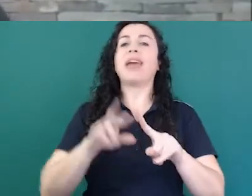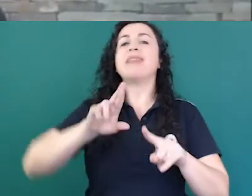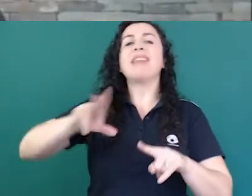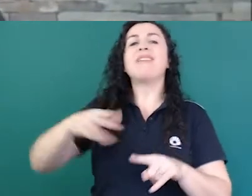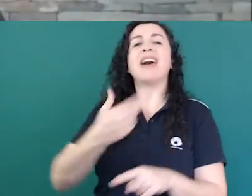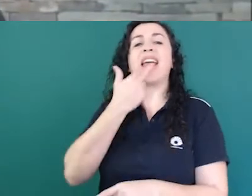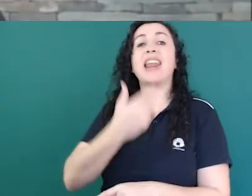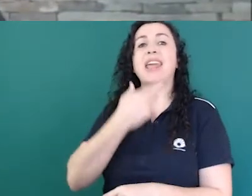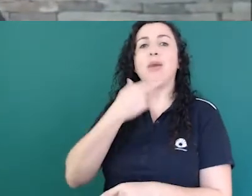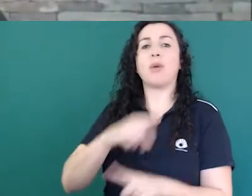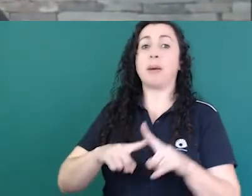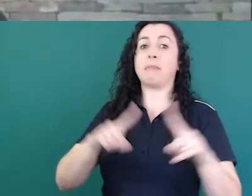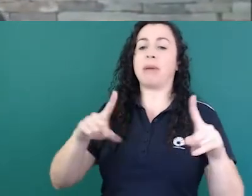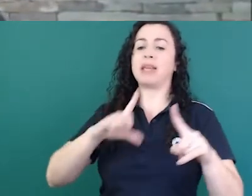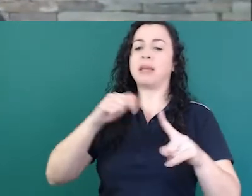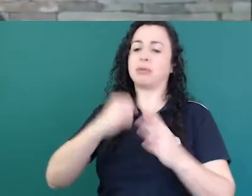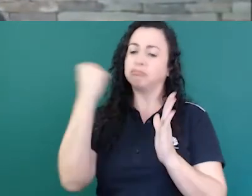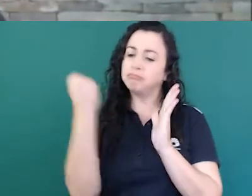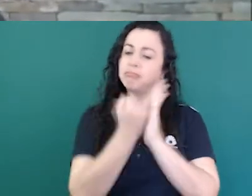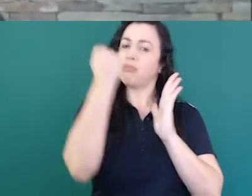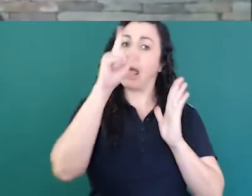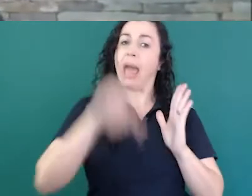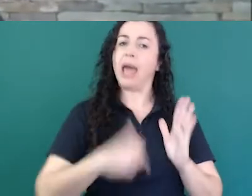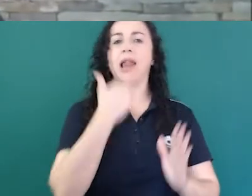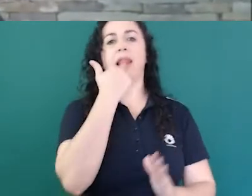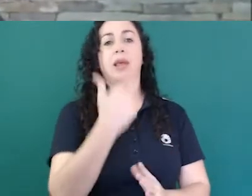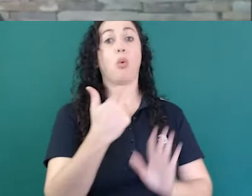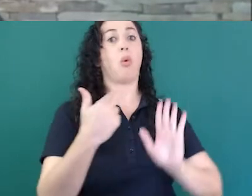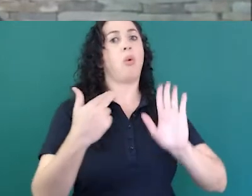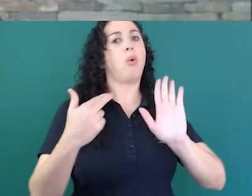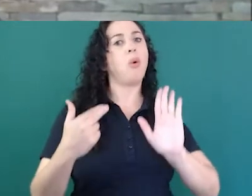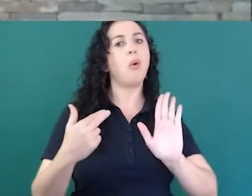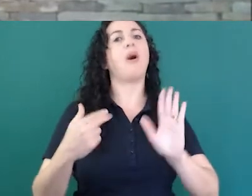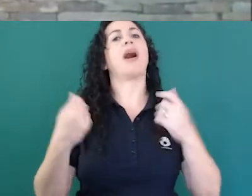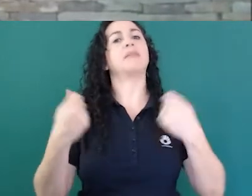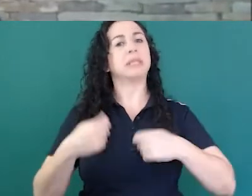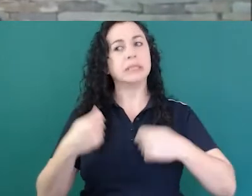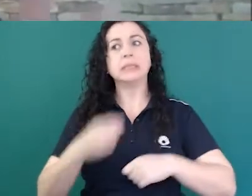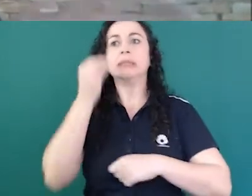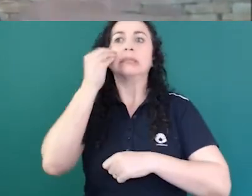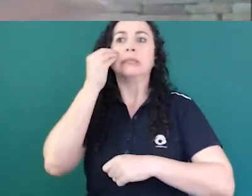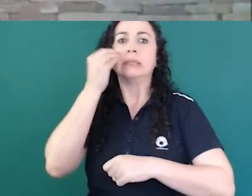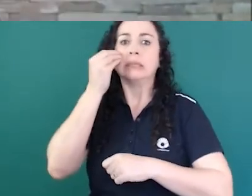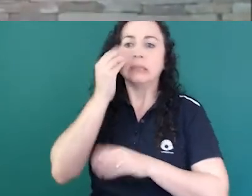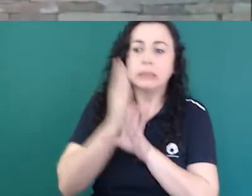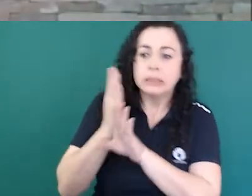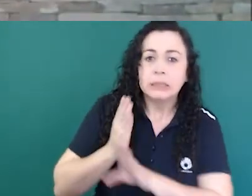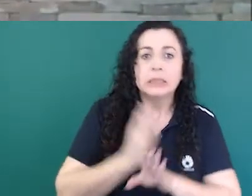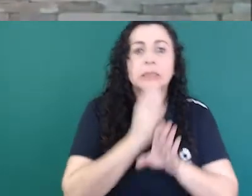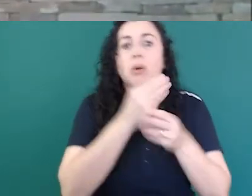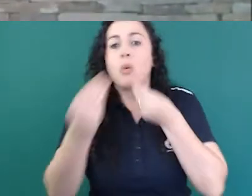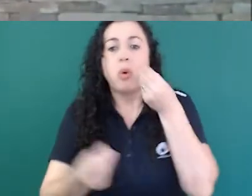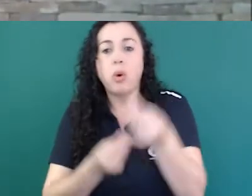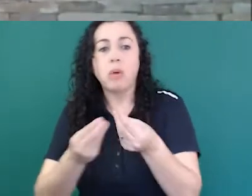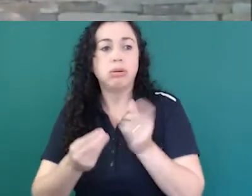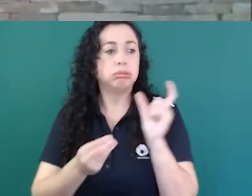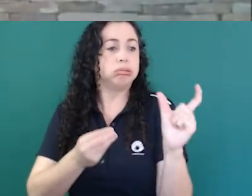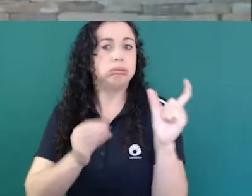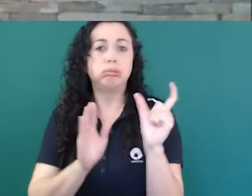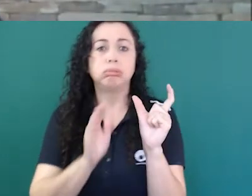considerado língua aí é uma busca desenfreada por esses termos como que eu falo isso na língua de sinais célula e